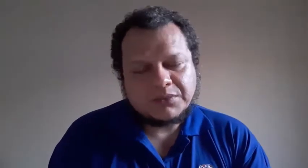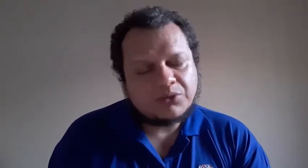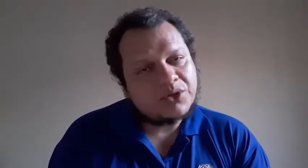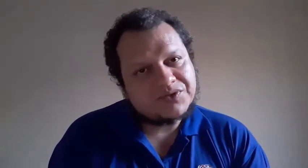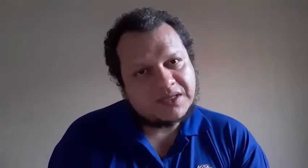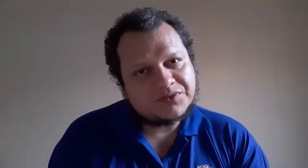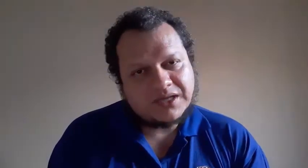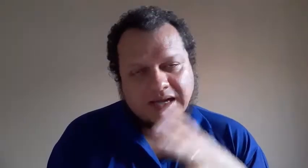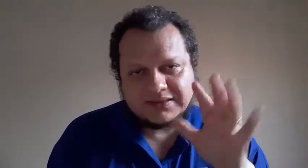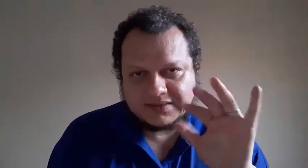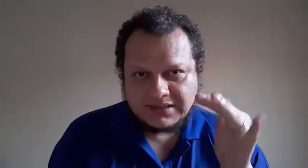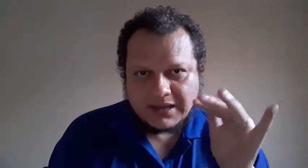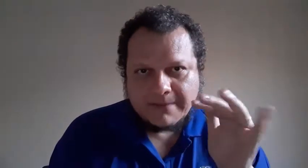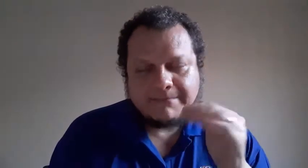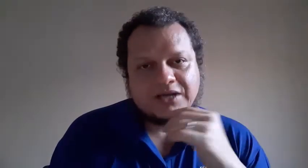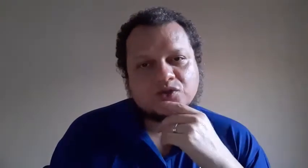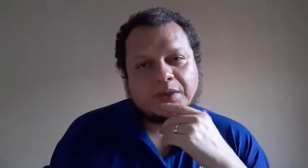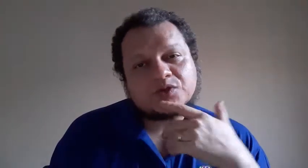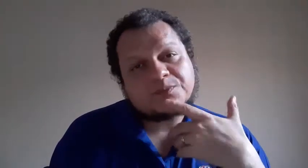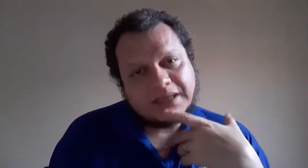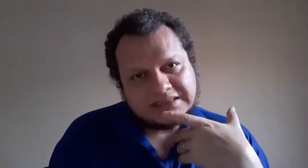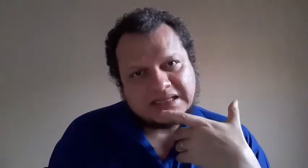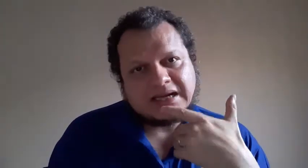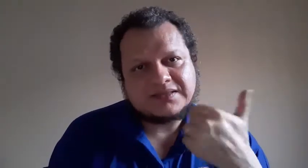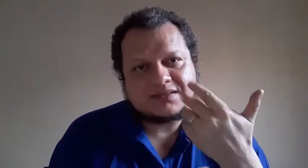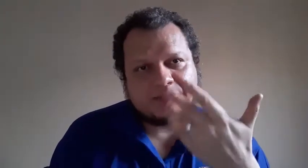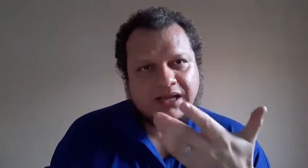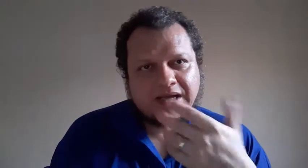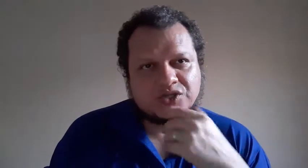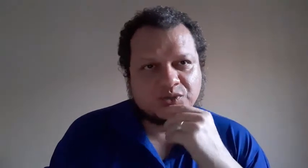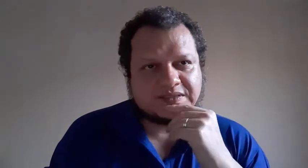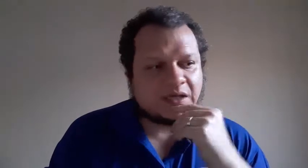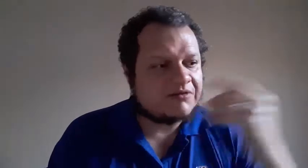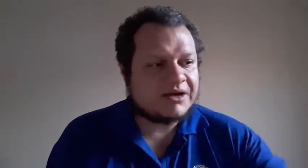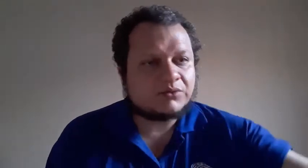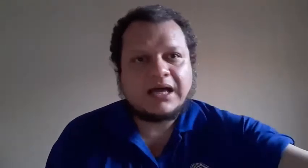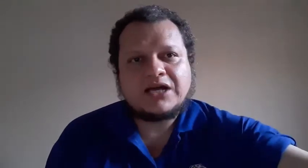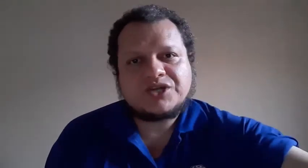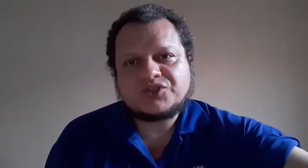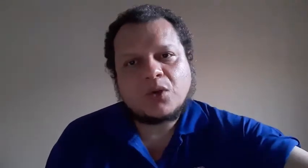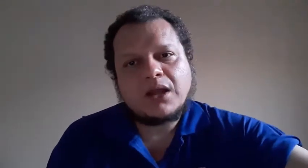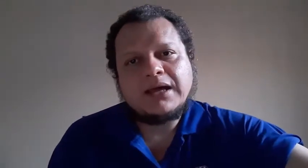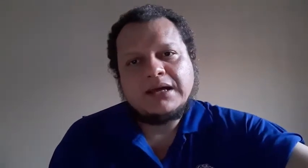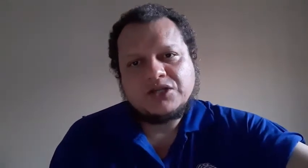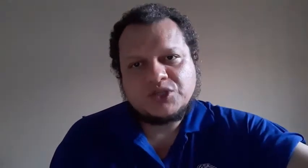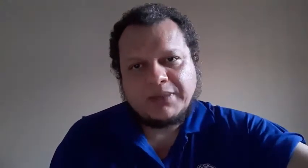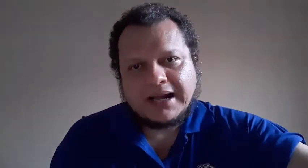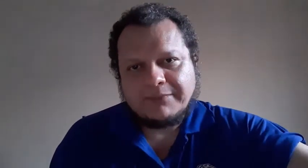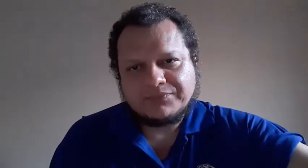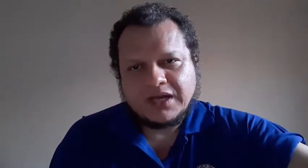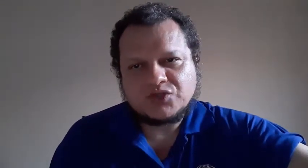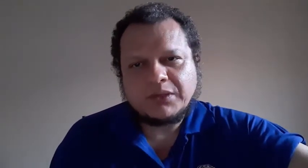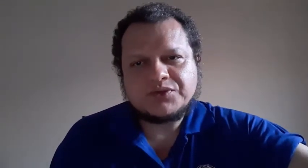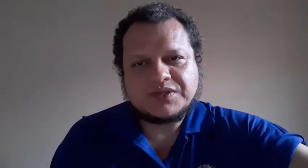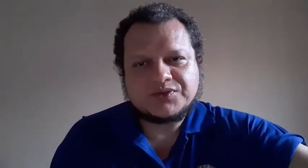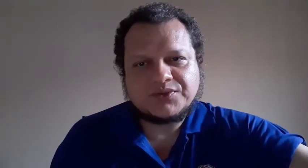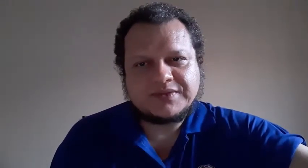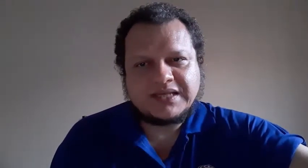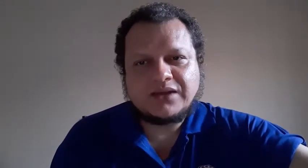.800,00 mais ou menos mensais para a instituição, faculdade, a escola te pagar. Mais ou menos isso, certo?